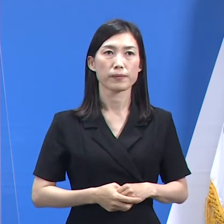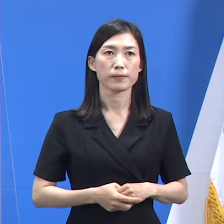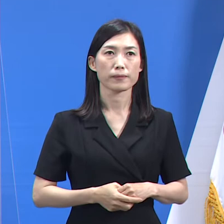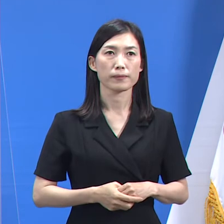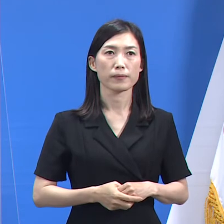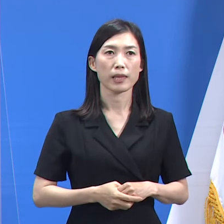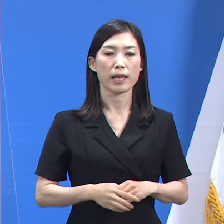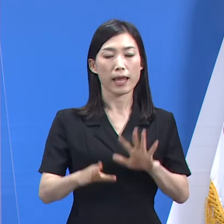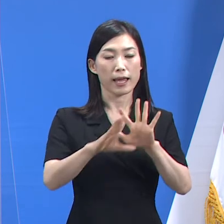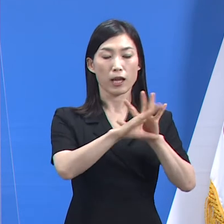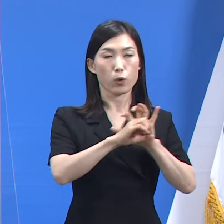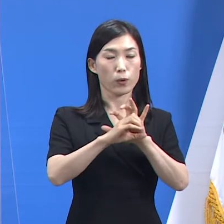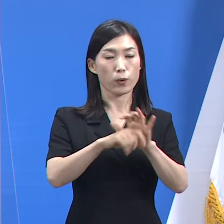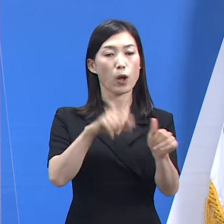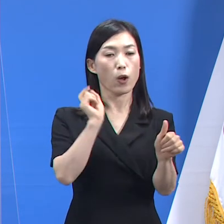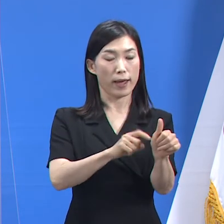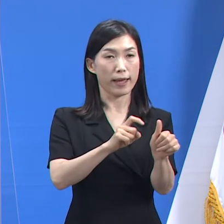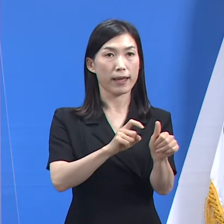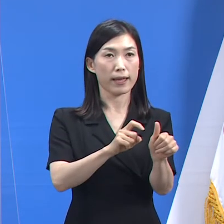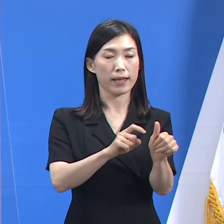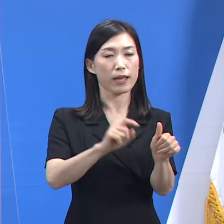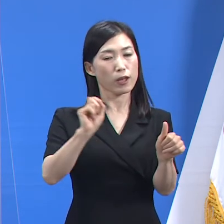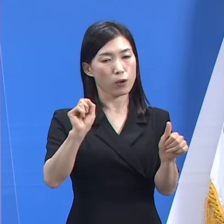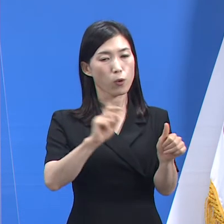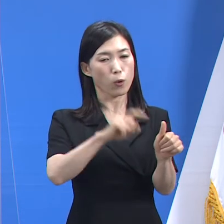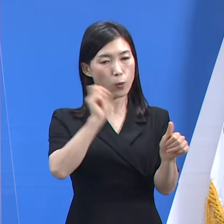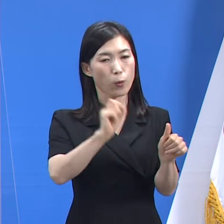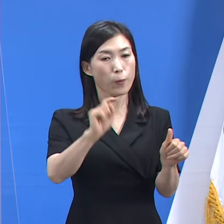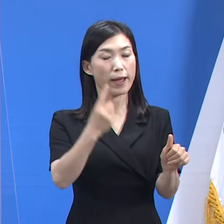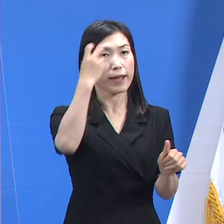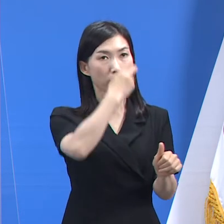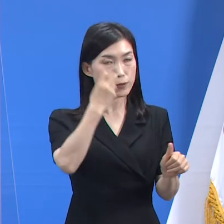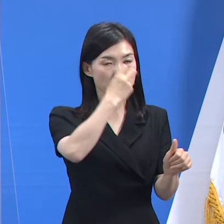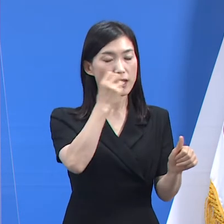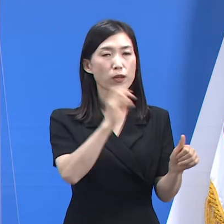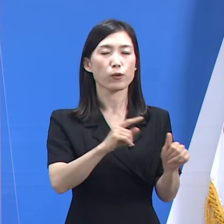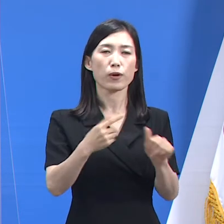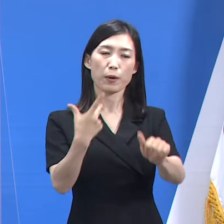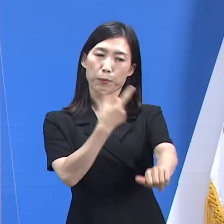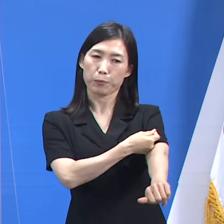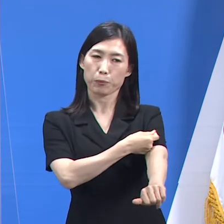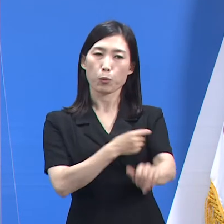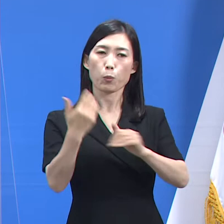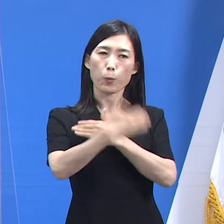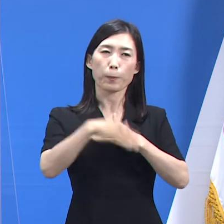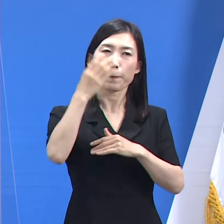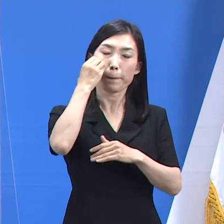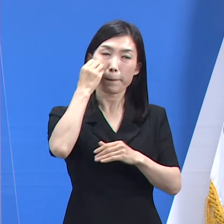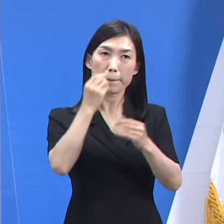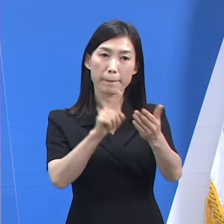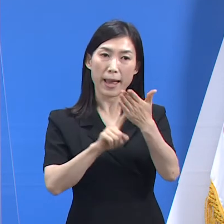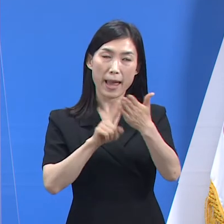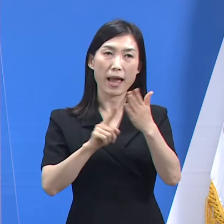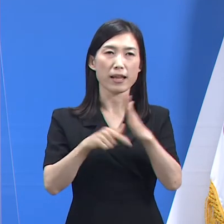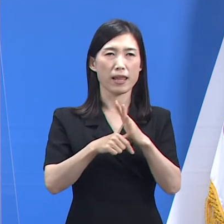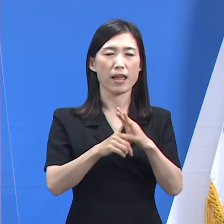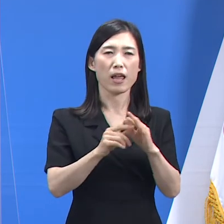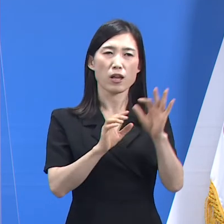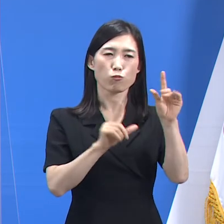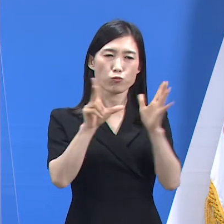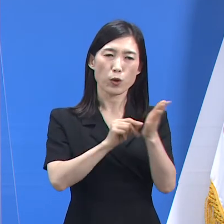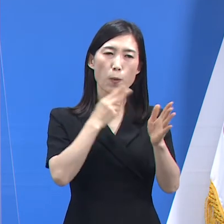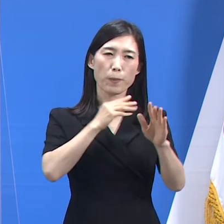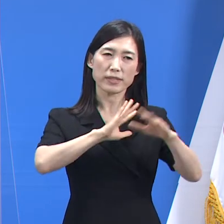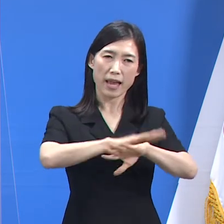코로나19 확진자 역학조사와 예방접종 이상반응에 효율적으로 대응하는 데 최선을 다하고